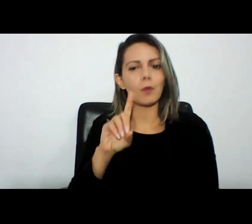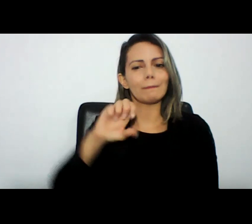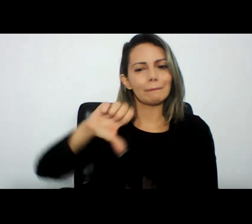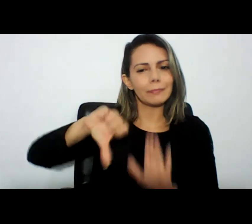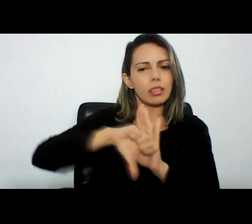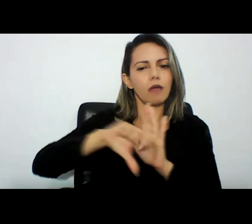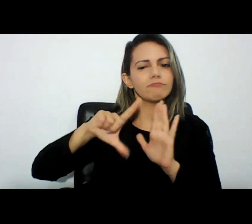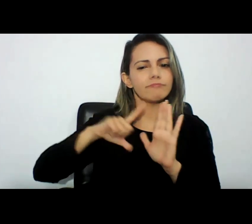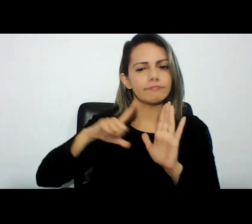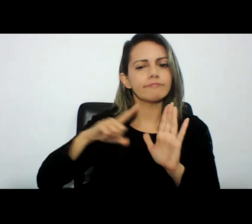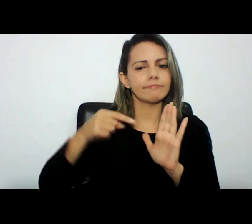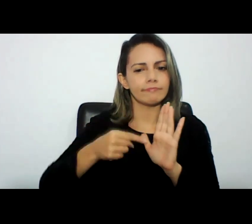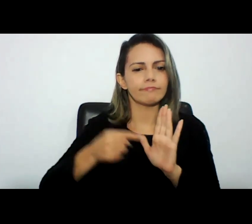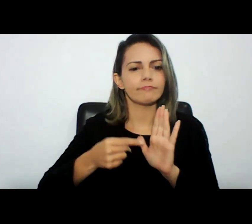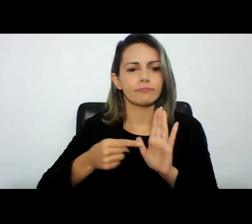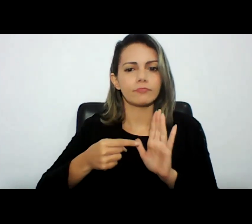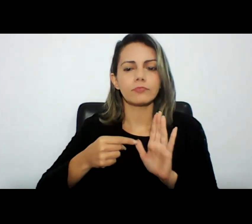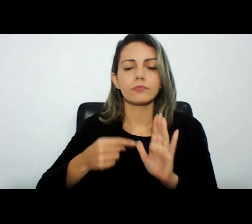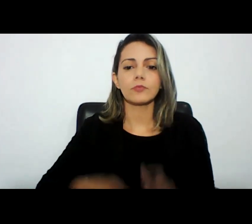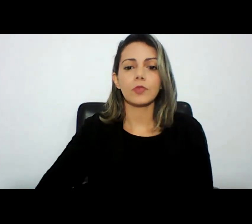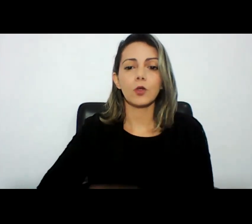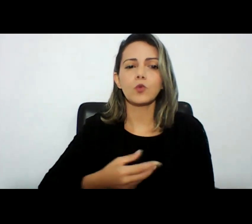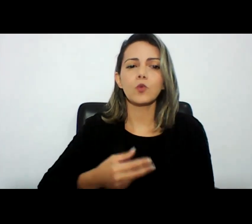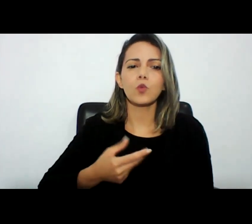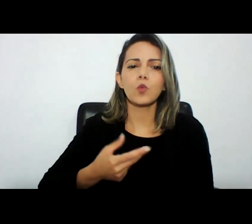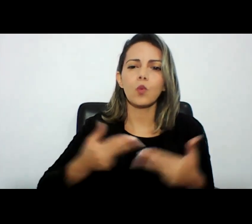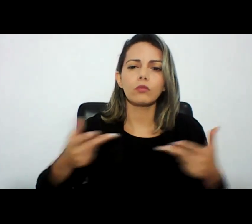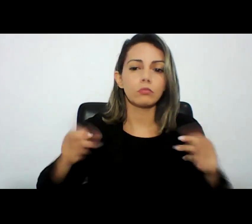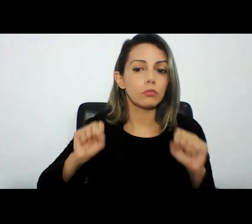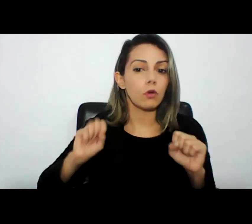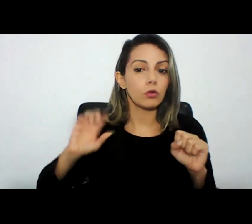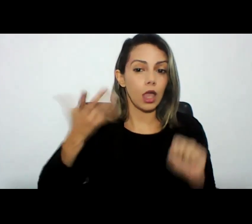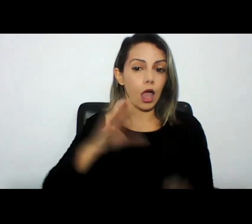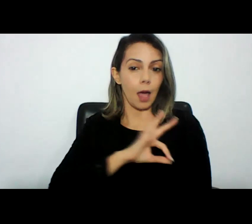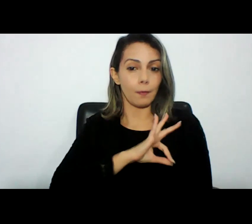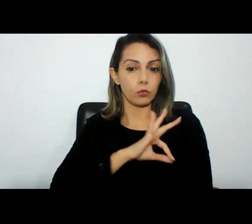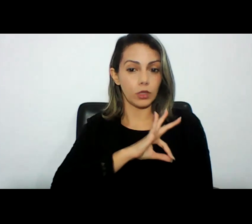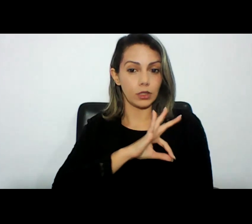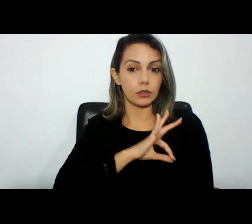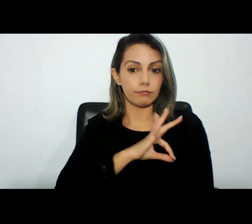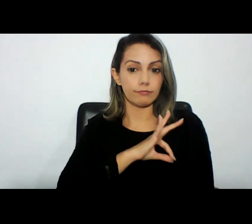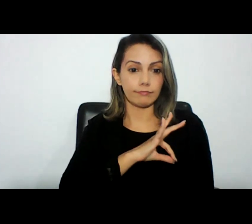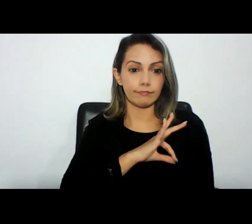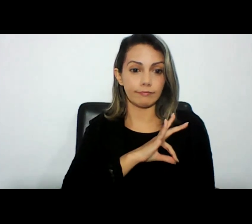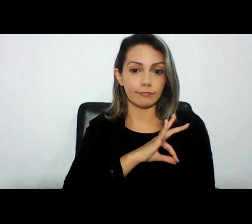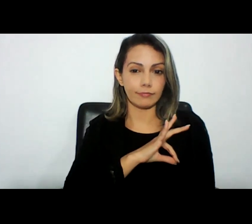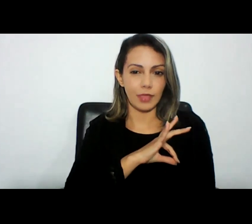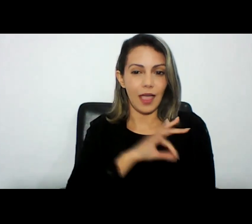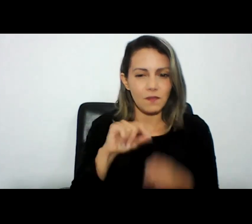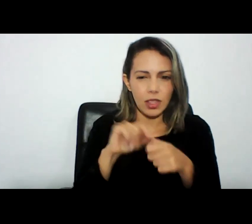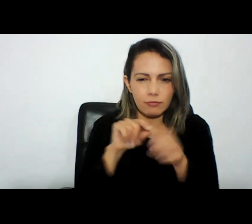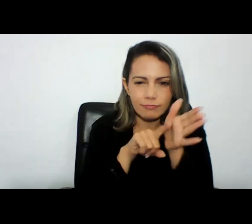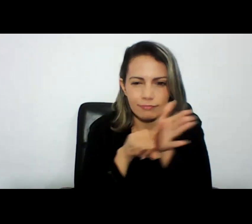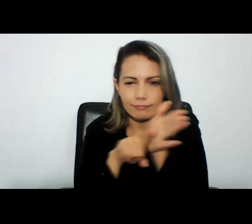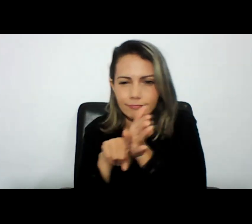situações, obviamente, meramente elucidativas, mas que a autoridade policial, ao presidir aquela investigação, ele